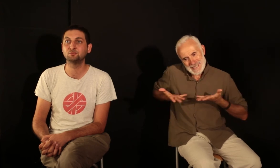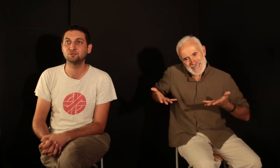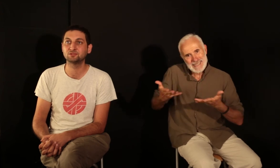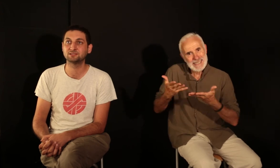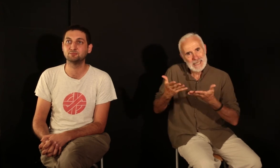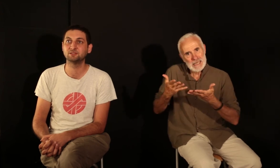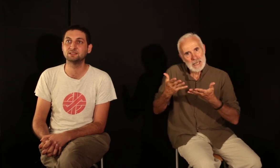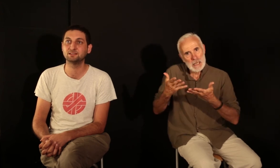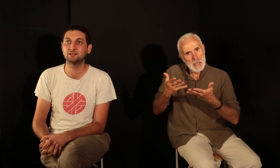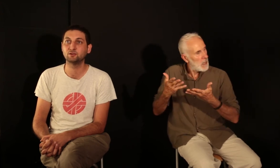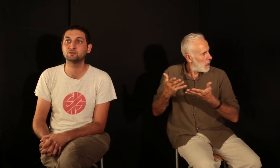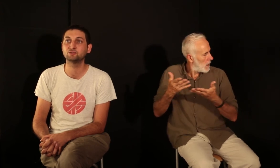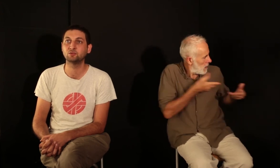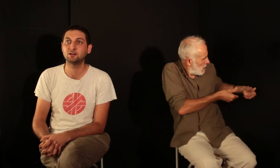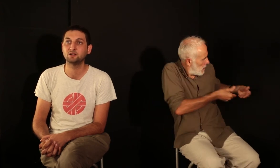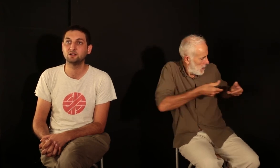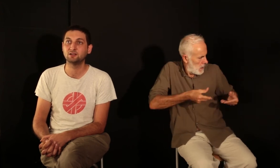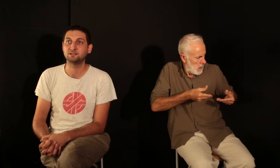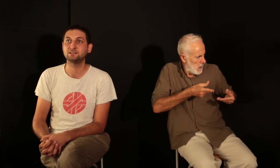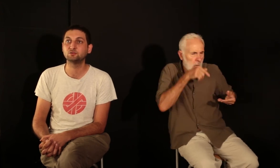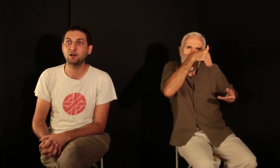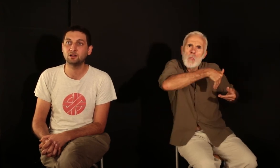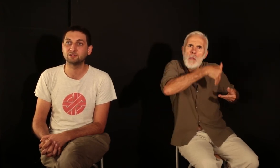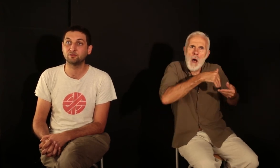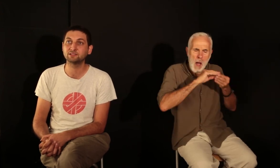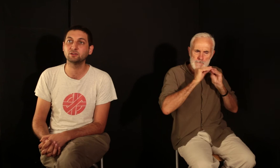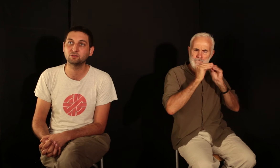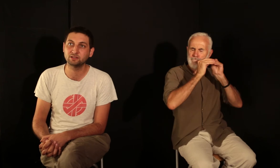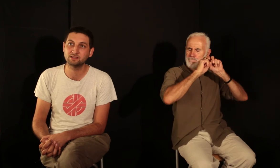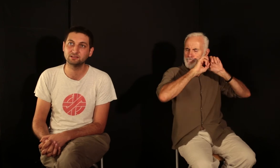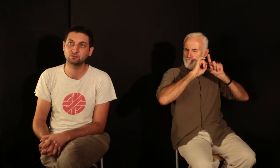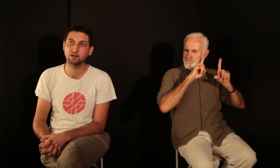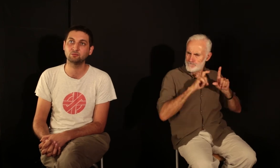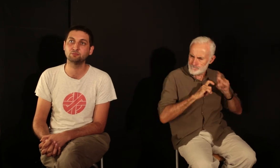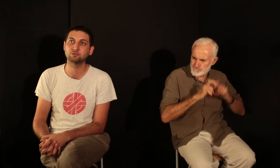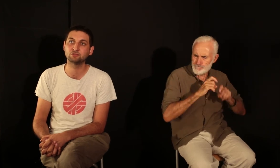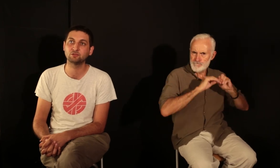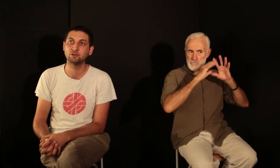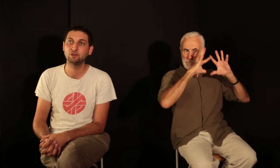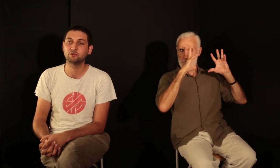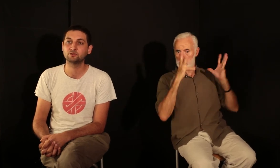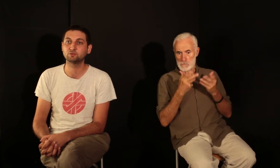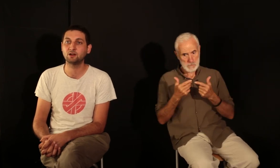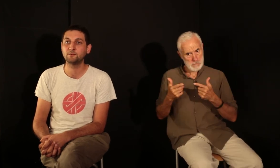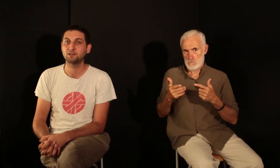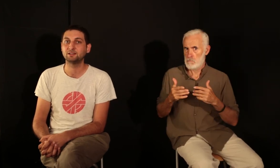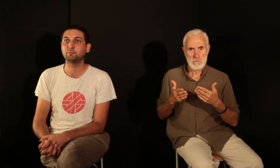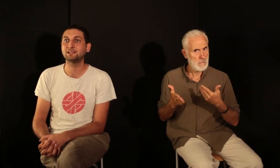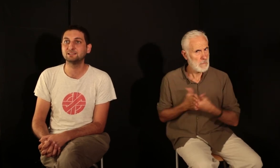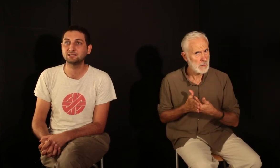pose cette bande dessinée, que ce soit des histoires, donc des façons de raconter des histoires de mouvements sociaux, que ce soit des pratiques